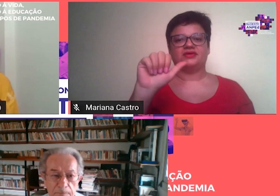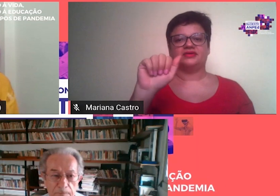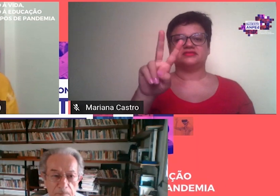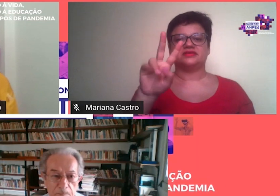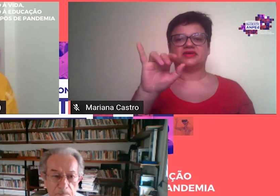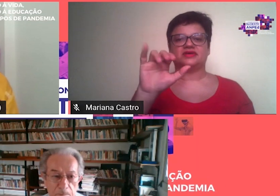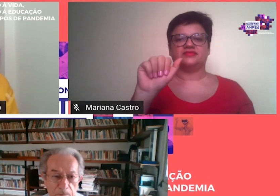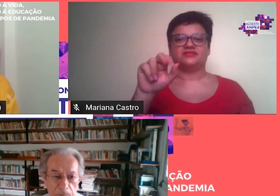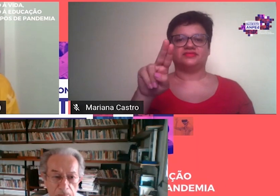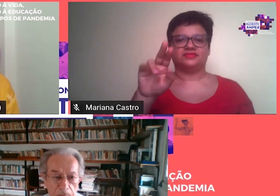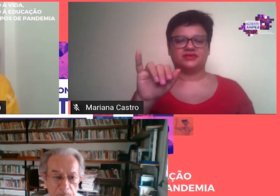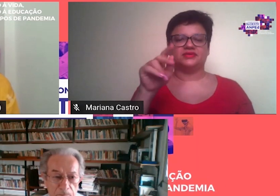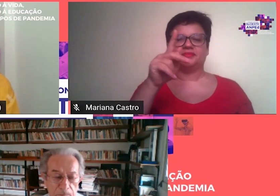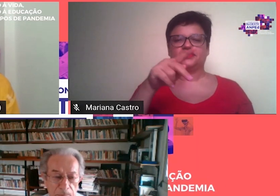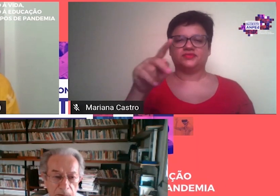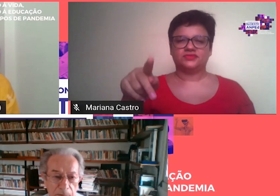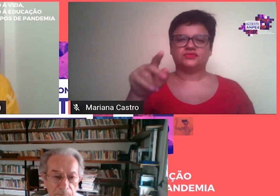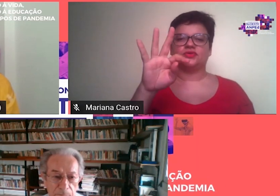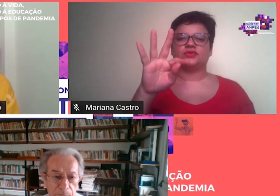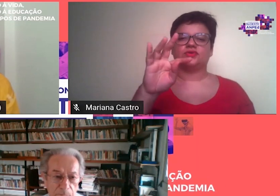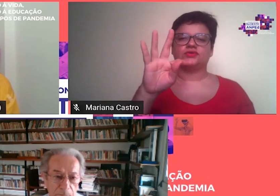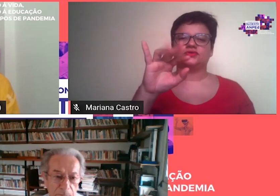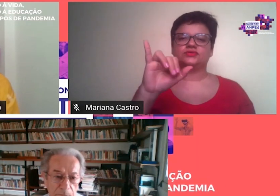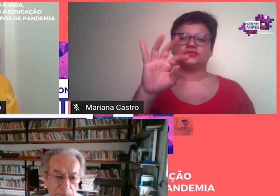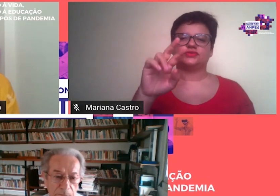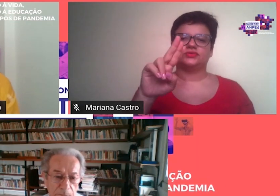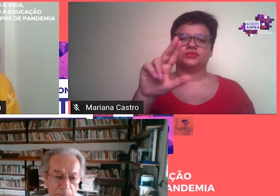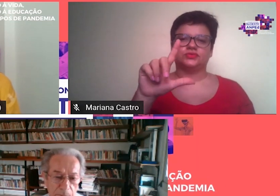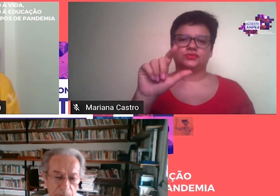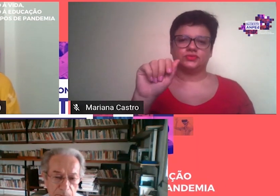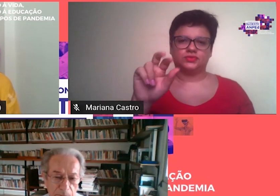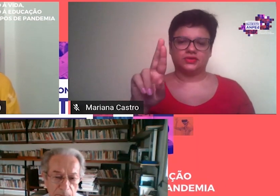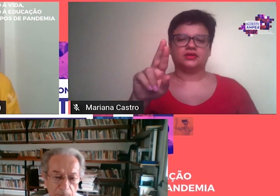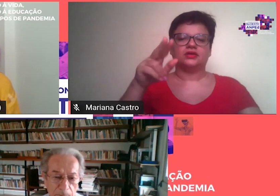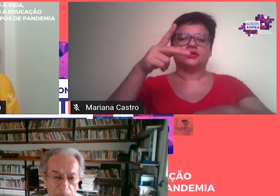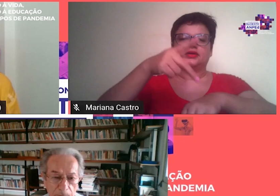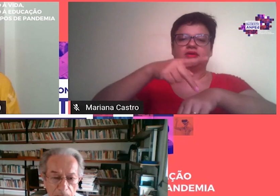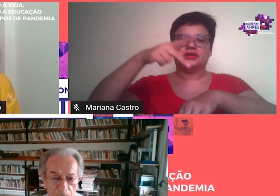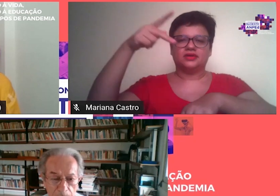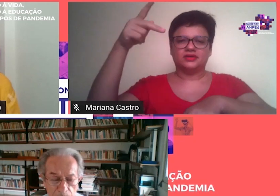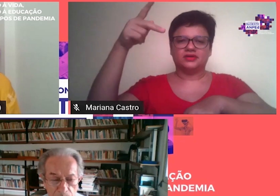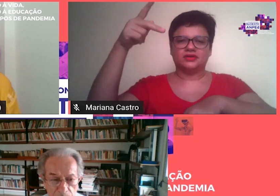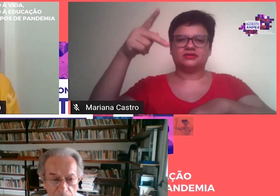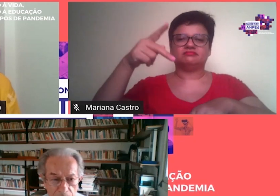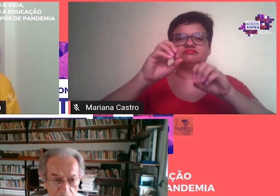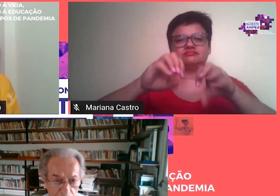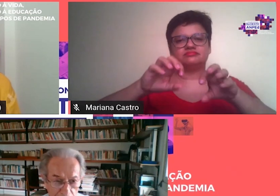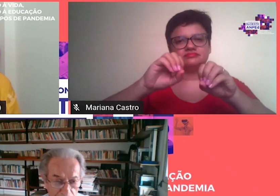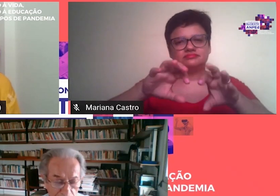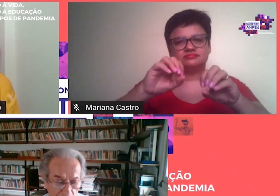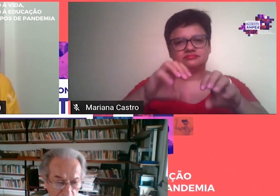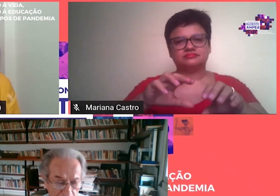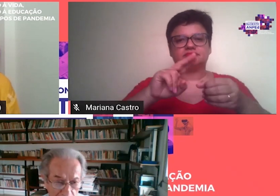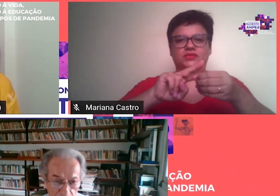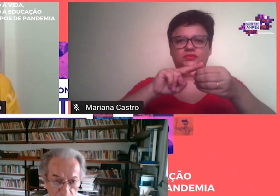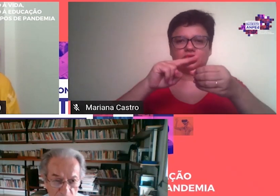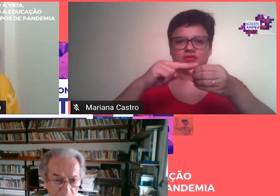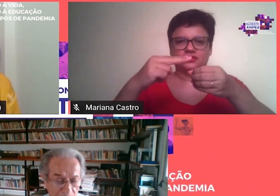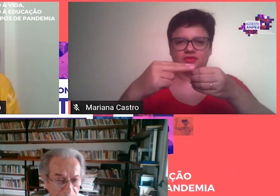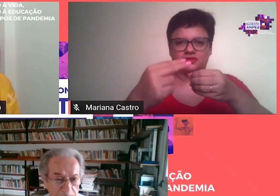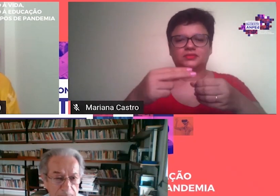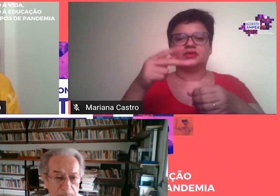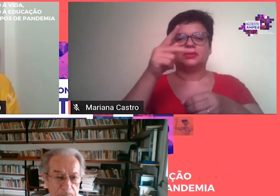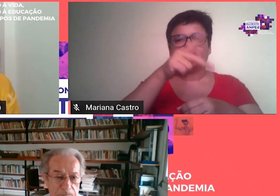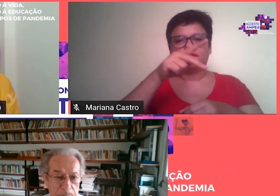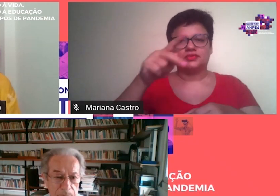colaborador clima do programa de pós-graduação em educação da Unicamp, é professor